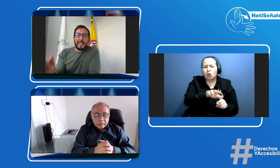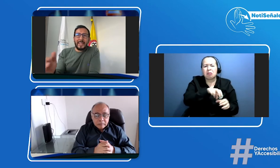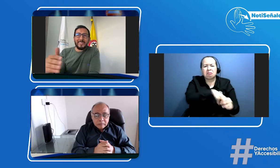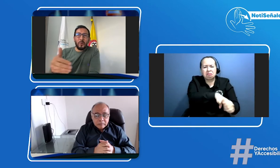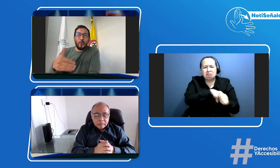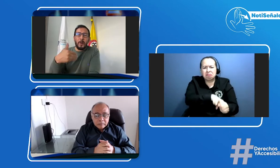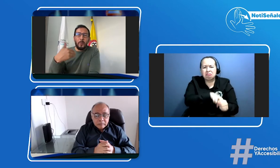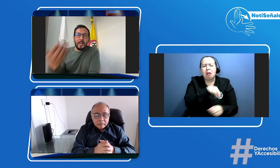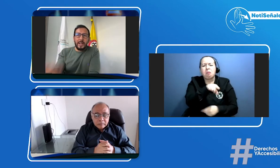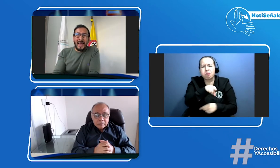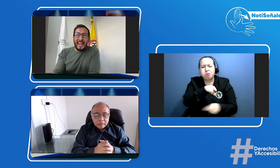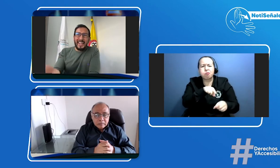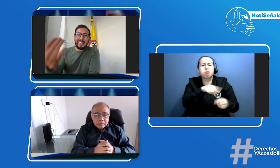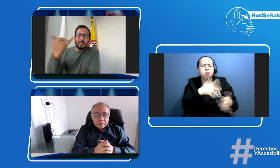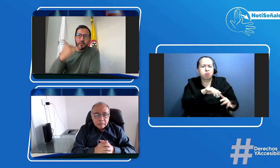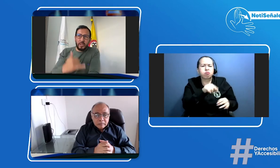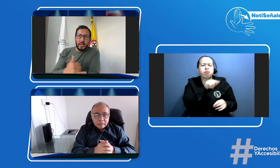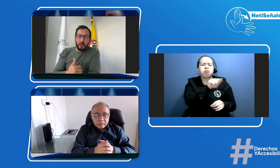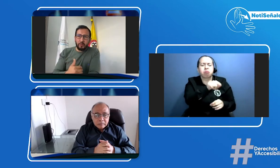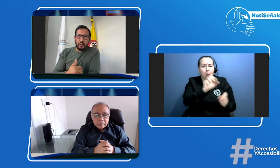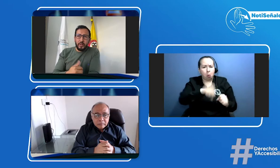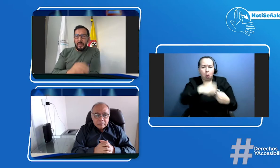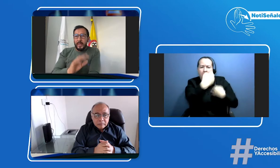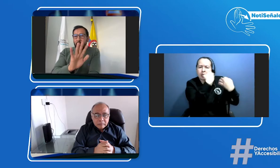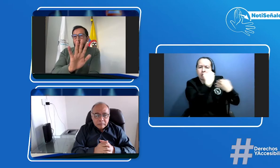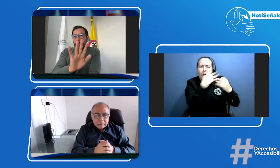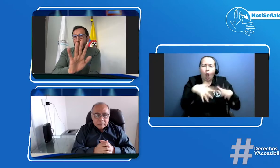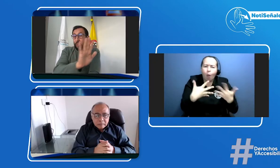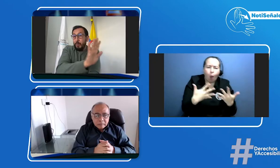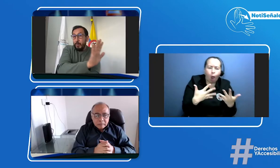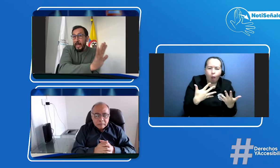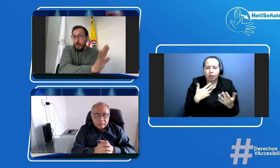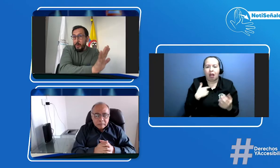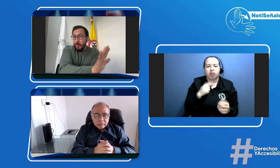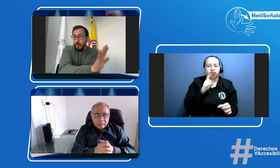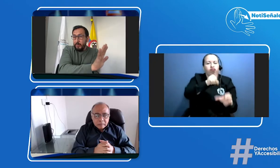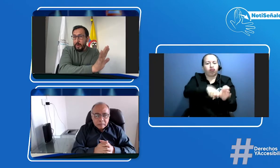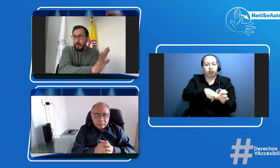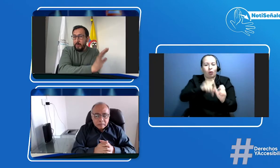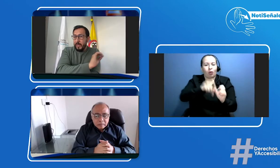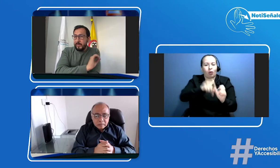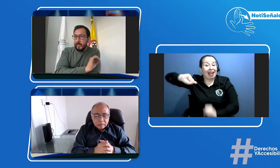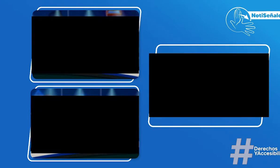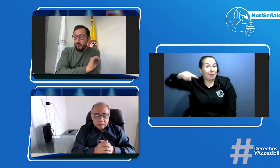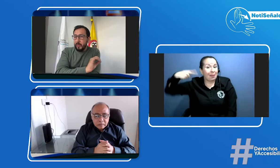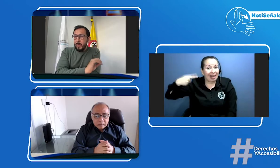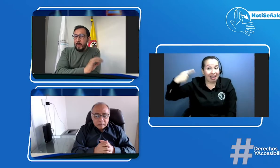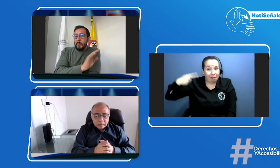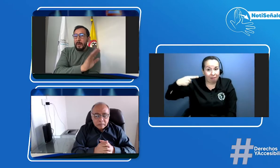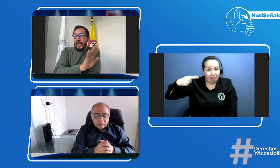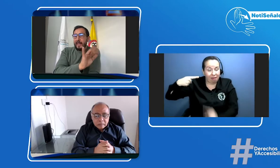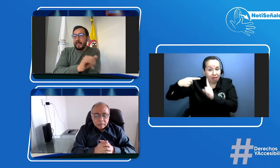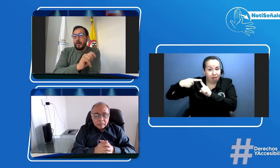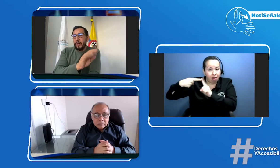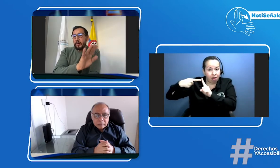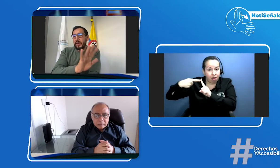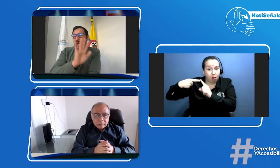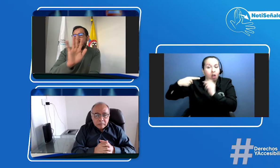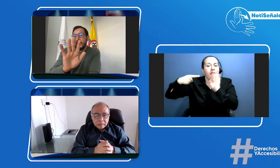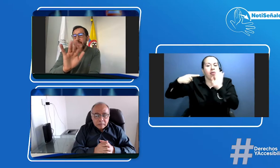les colaboran a la inscripción en el RUND eso es como paso previo previo insisto para luego ir al CRC